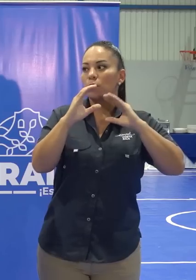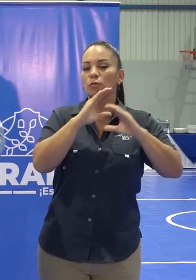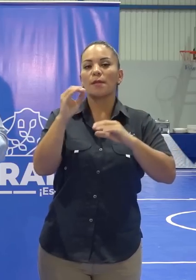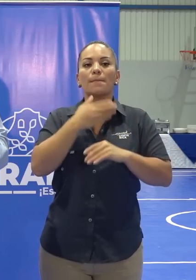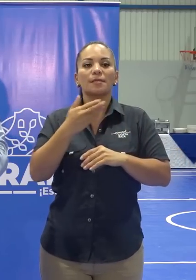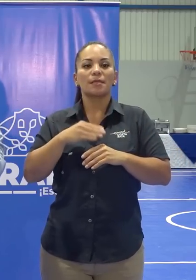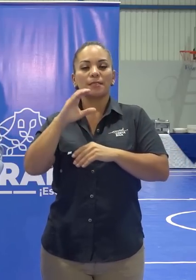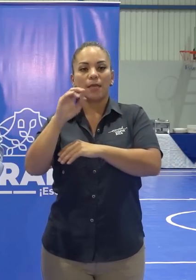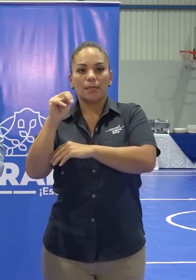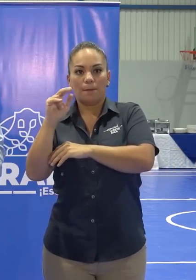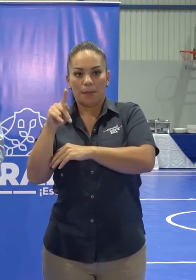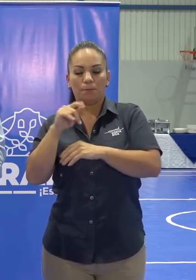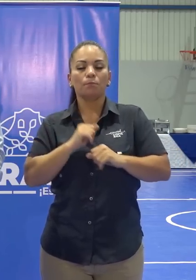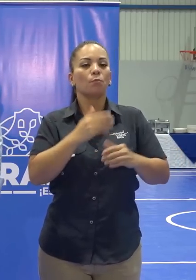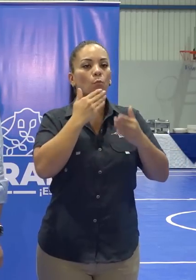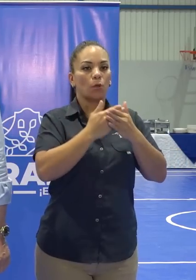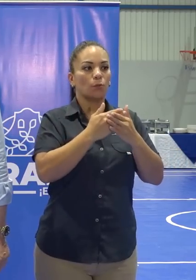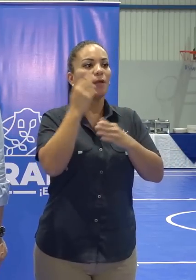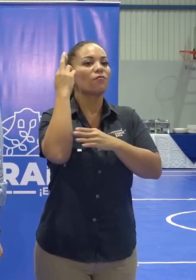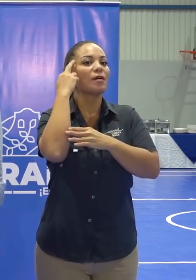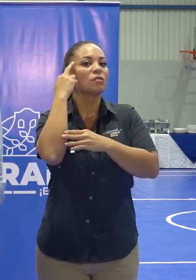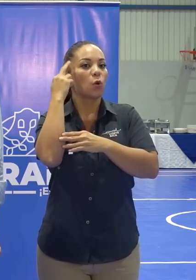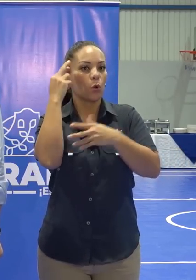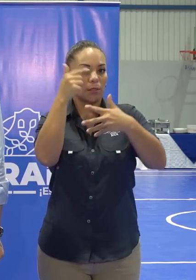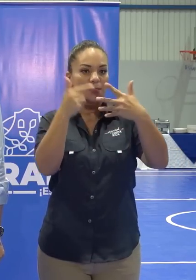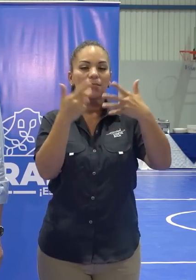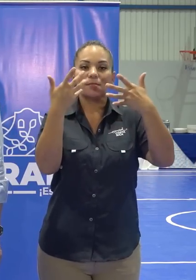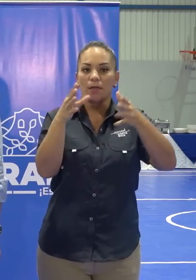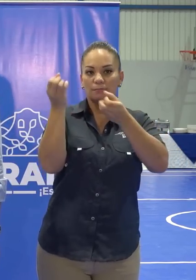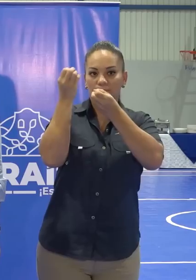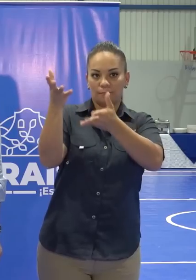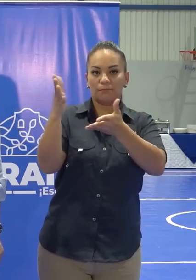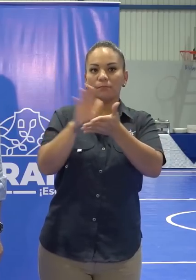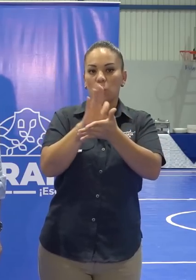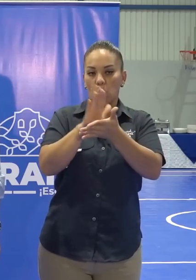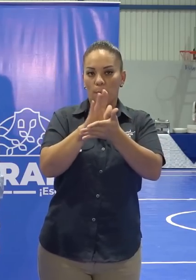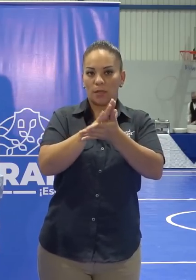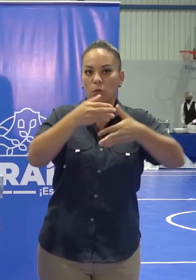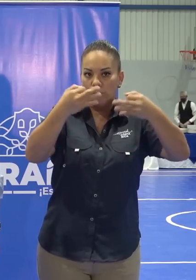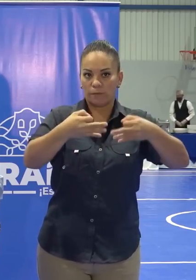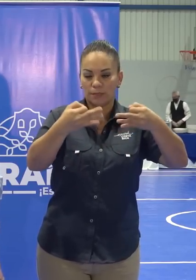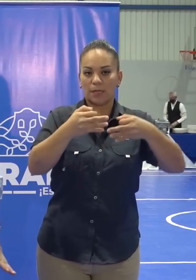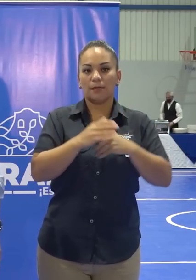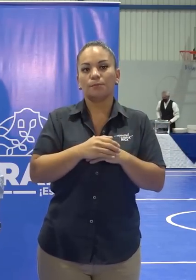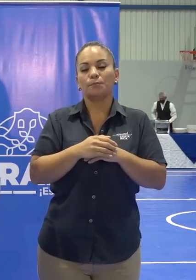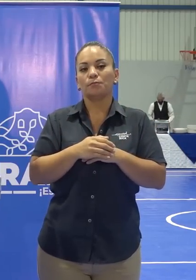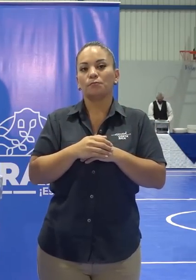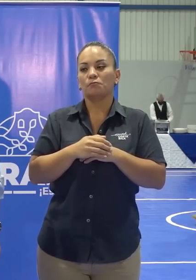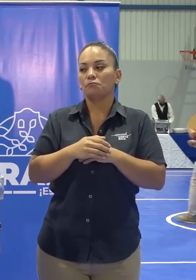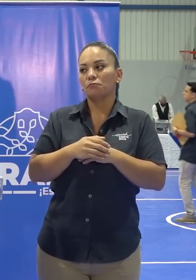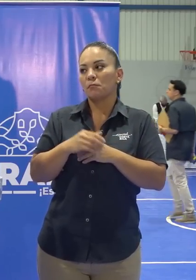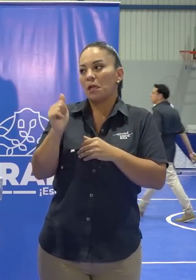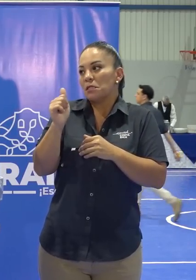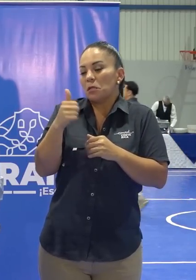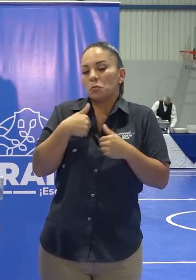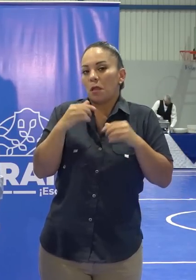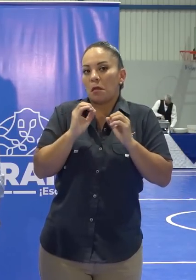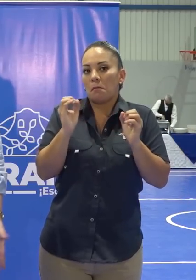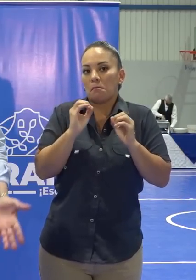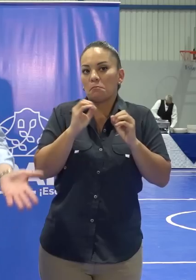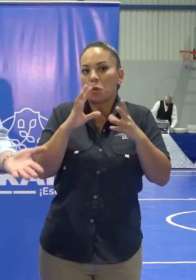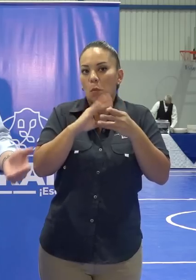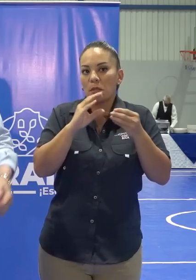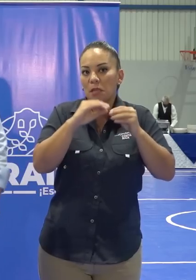Las razones las pasamos en un comunicado de prensa. Alessandro, yo no tengo ningún comentario adicional.